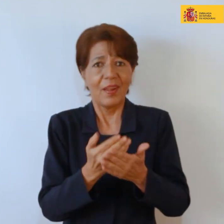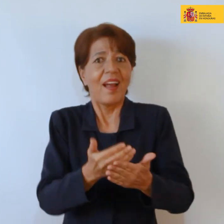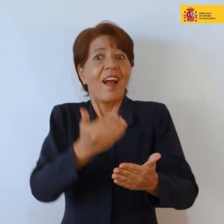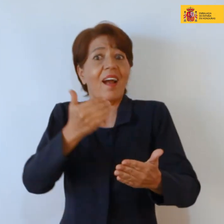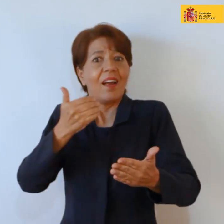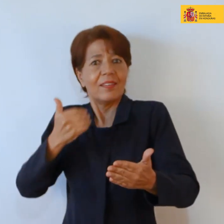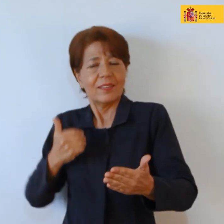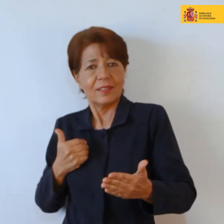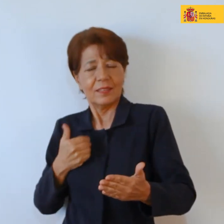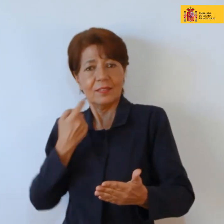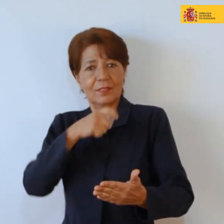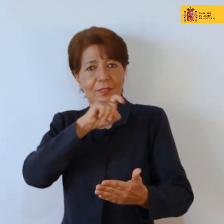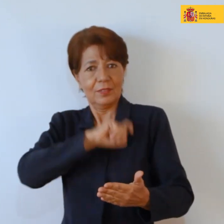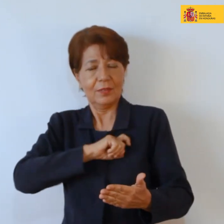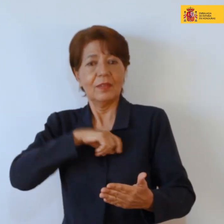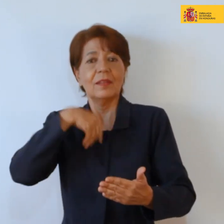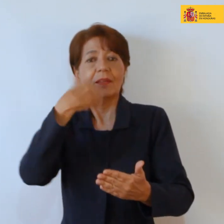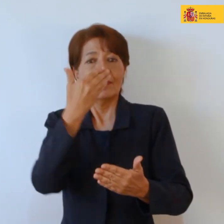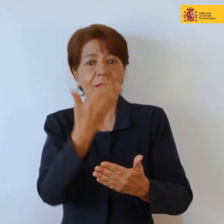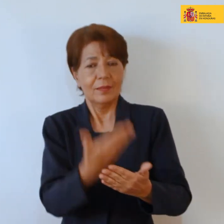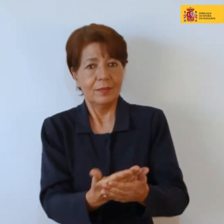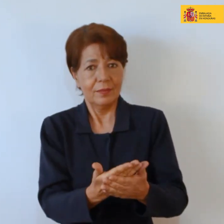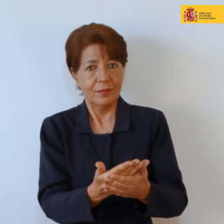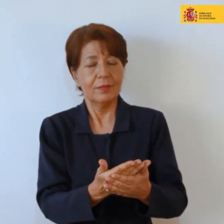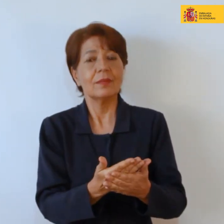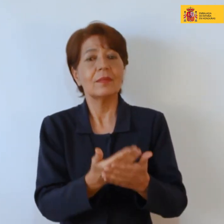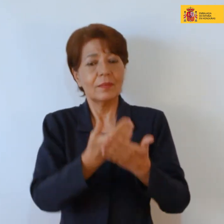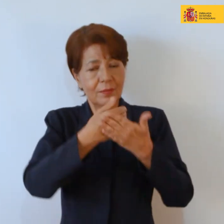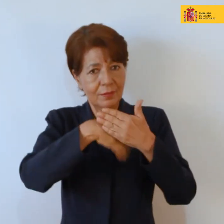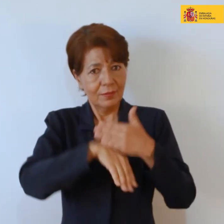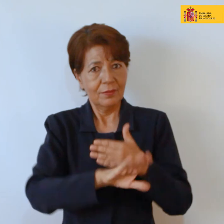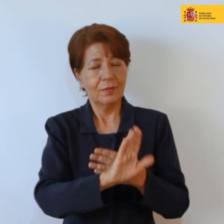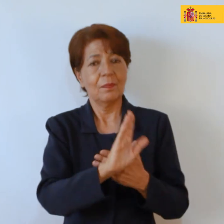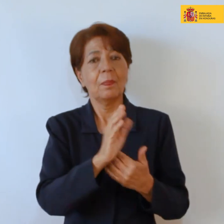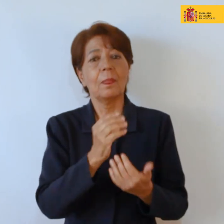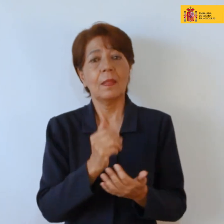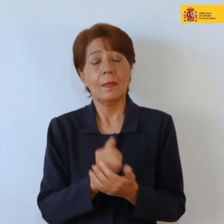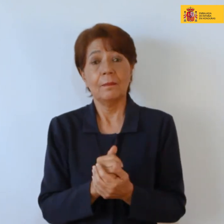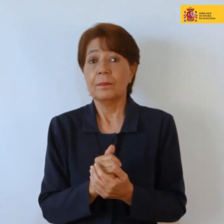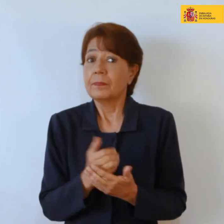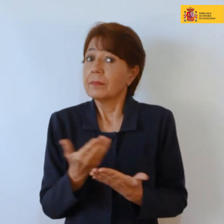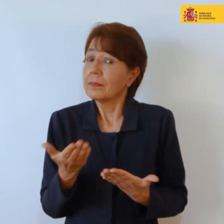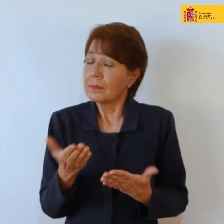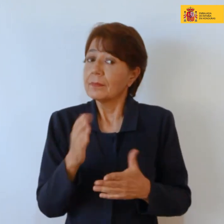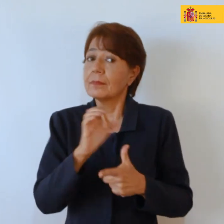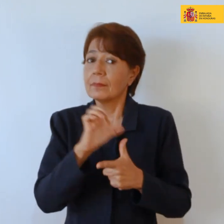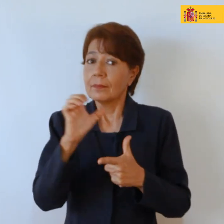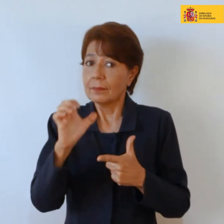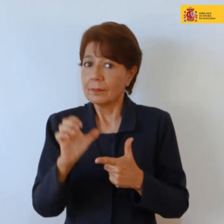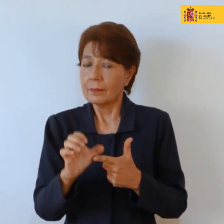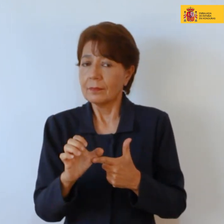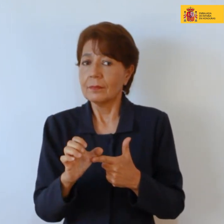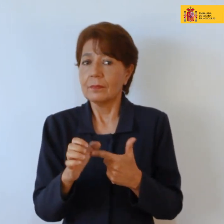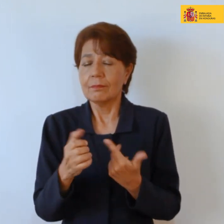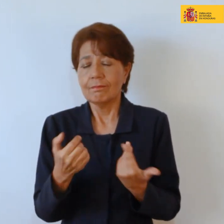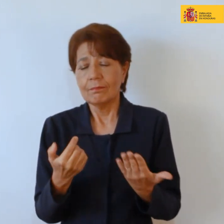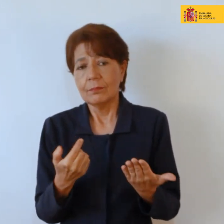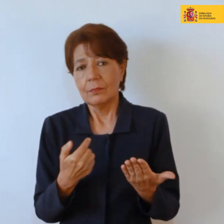la llegada de los españoles, ¿no? Entonces, bueno, pues